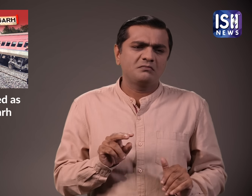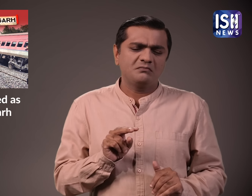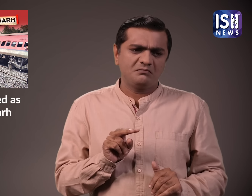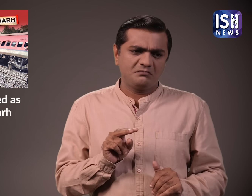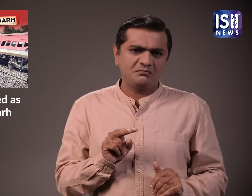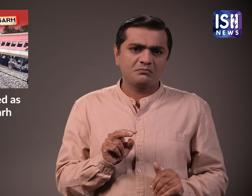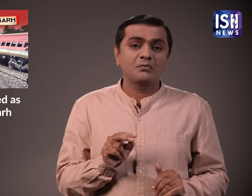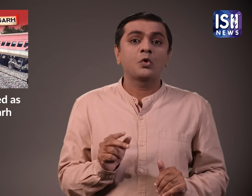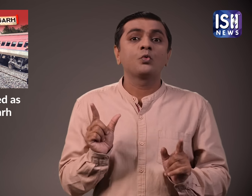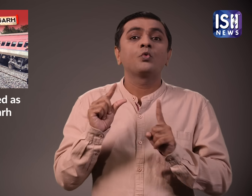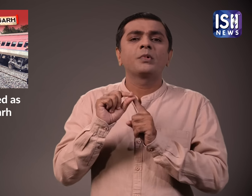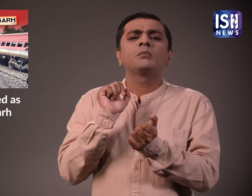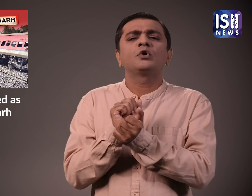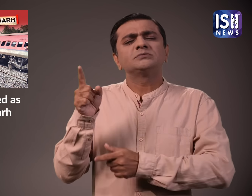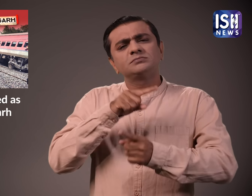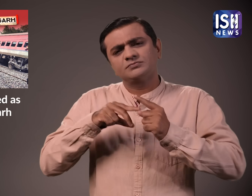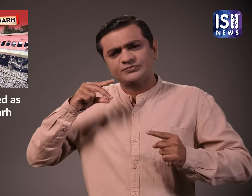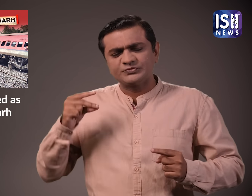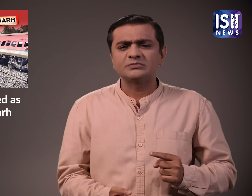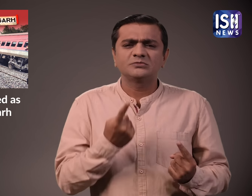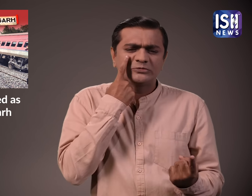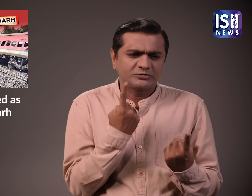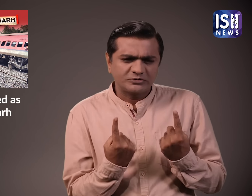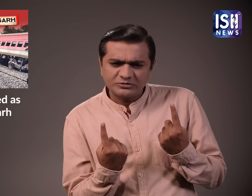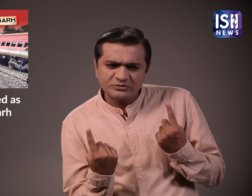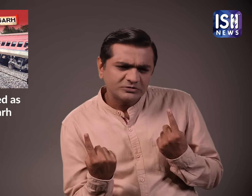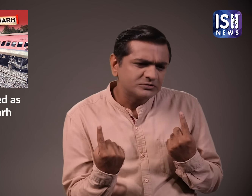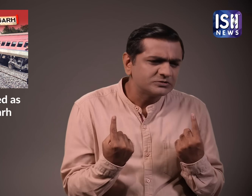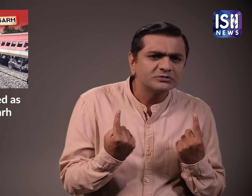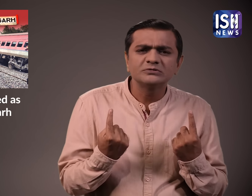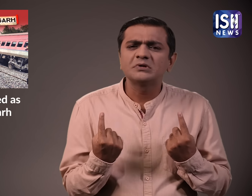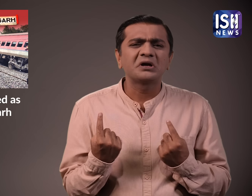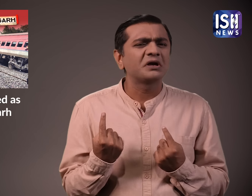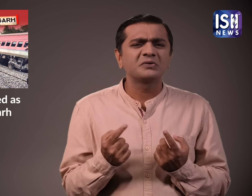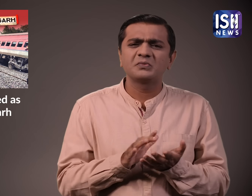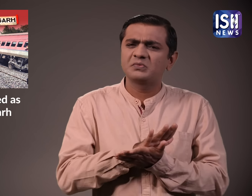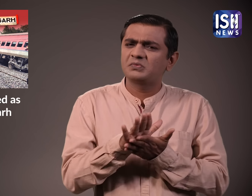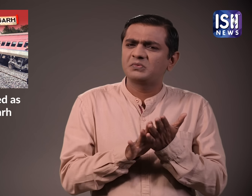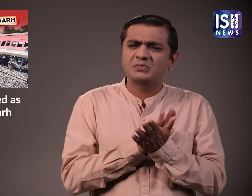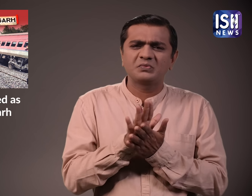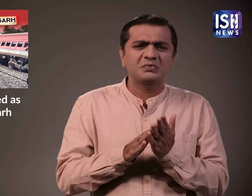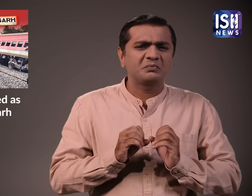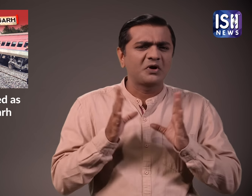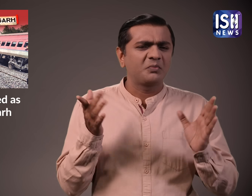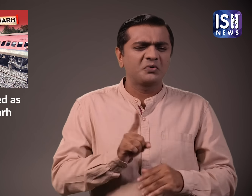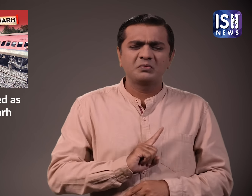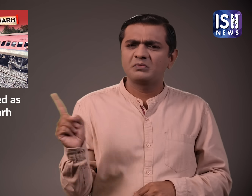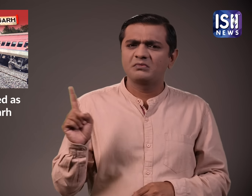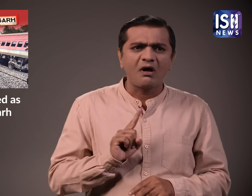अधिकारियों को संदेव हुआ UP पुलिस ने जब जाच की तो पता चला कि ऐसा कोई विस्वोट नहीं हुआ था